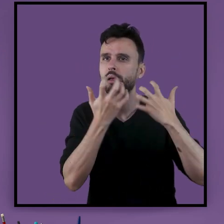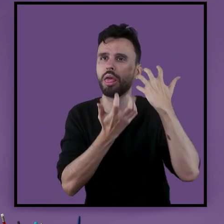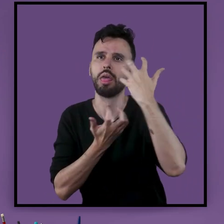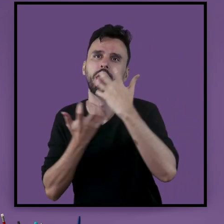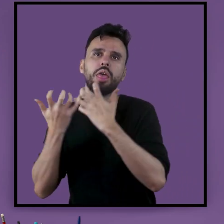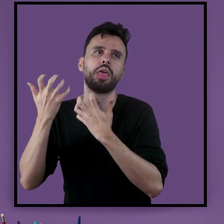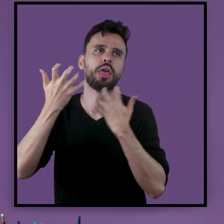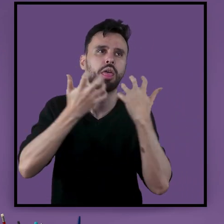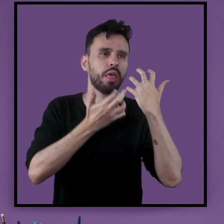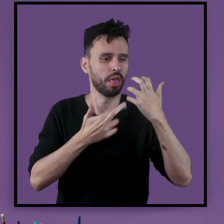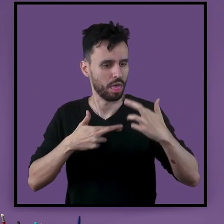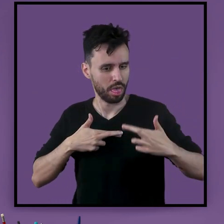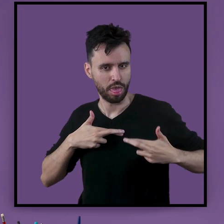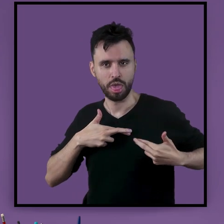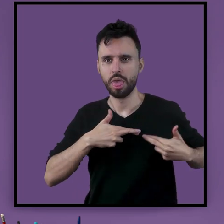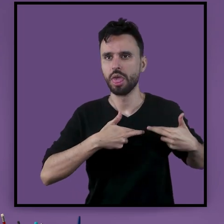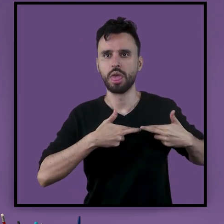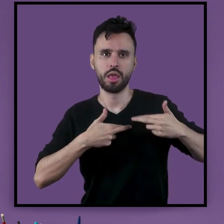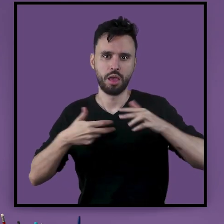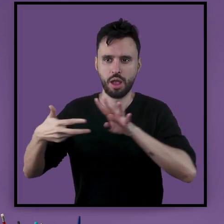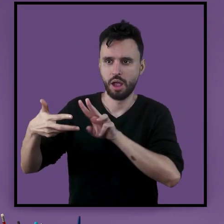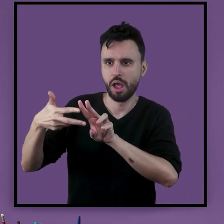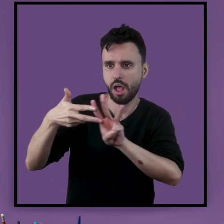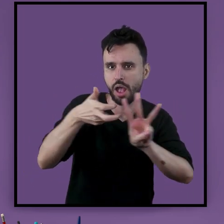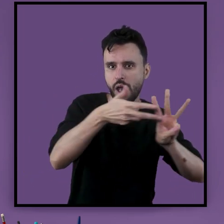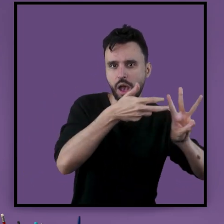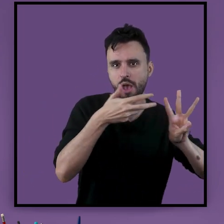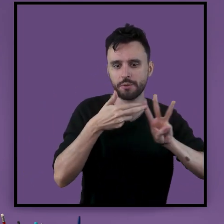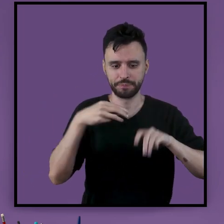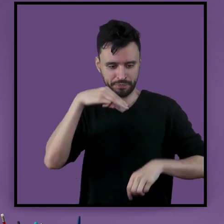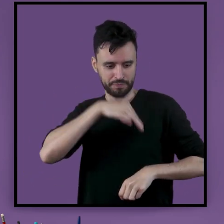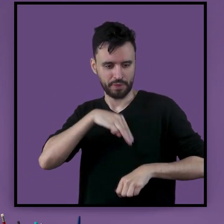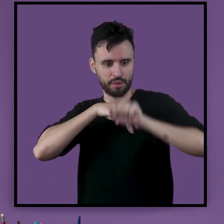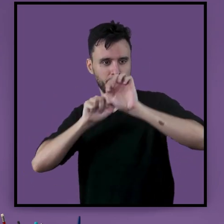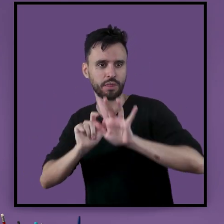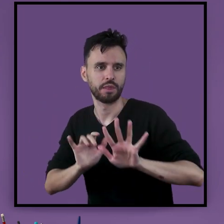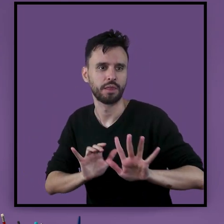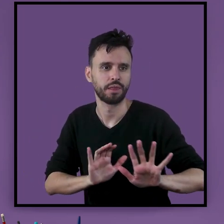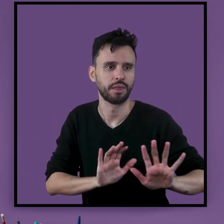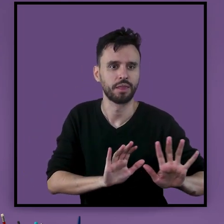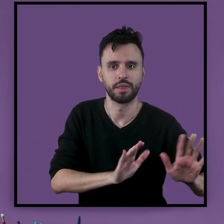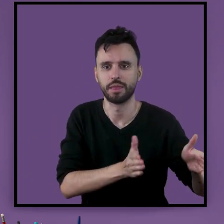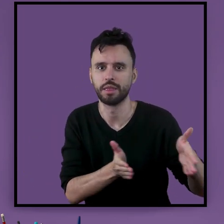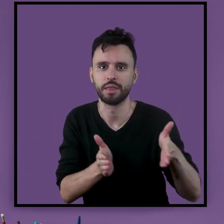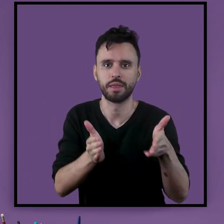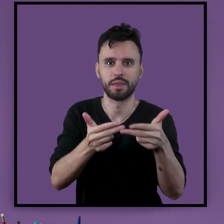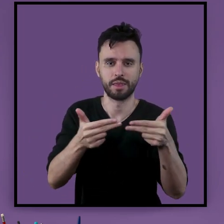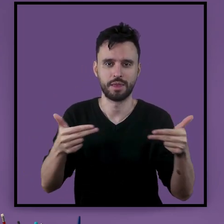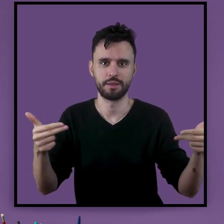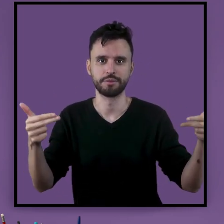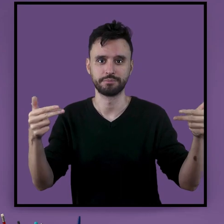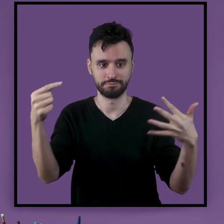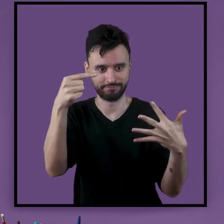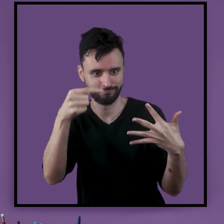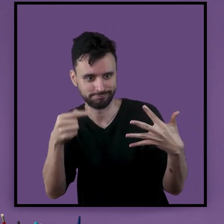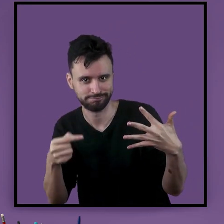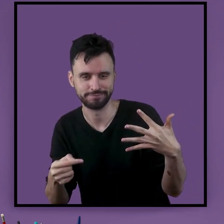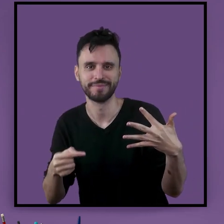romances, o índio, as missões e suas águas. Os ritmos mais